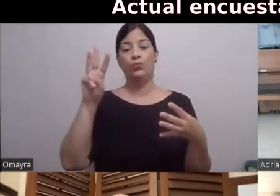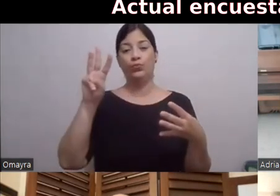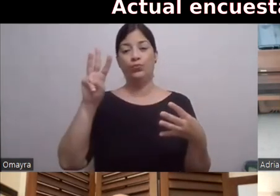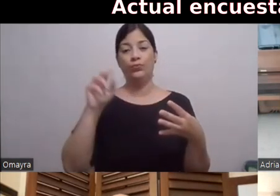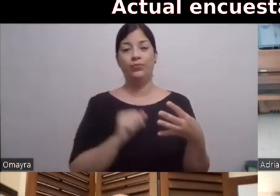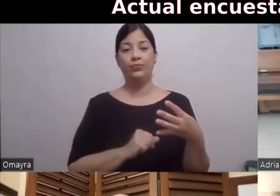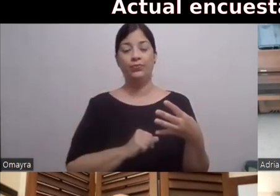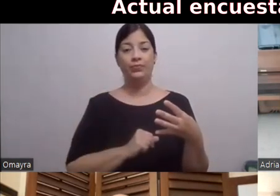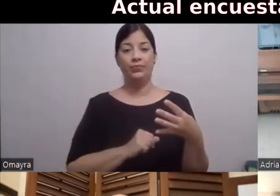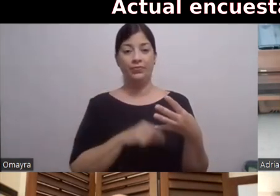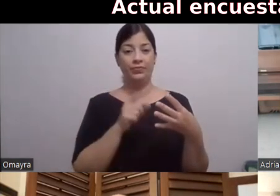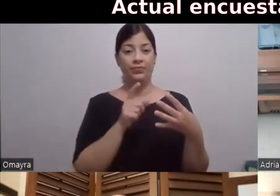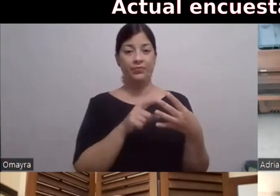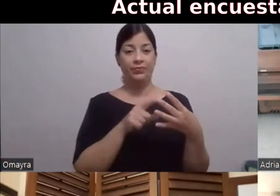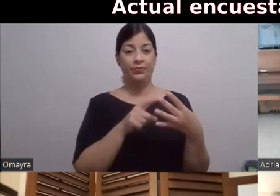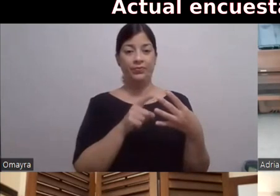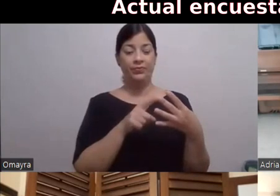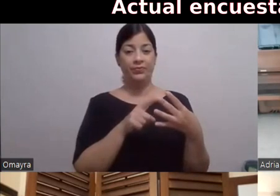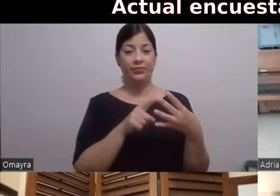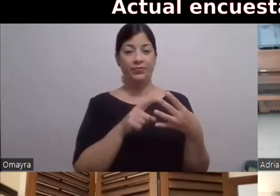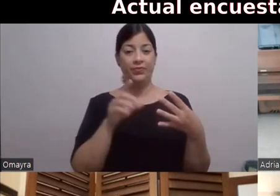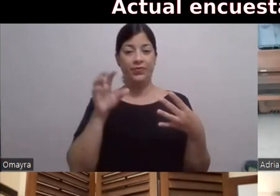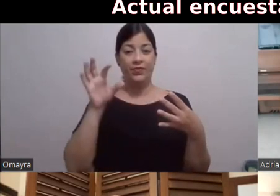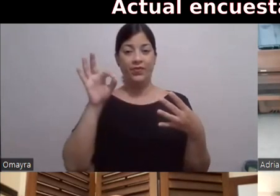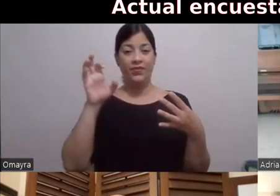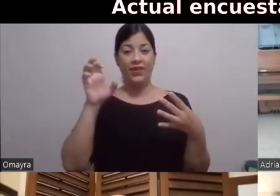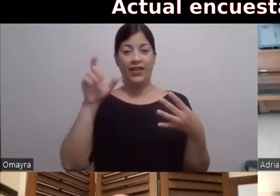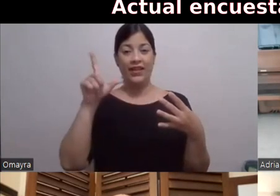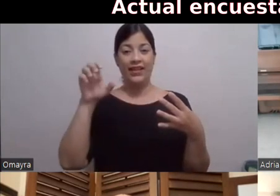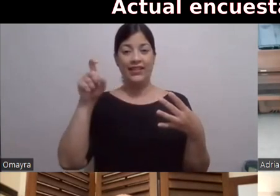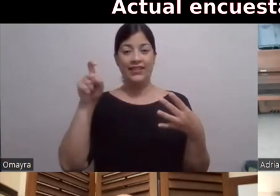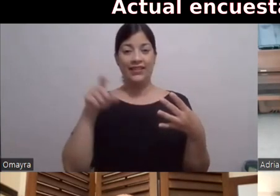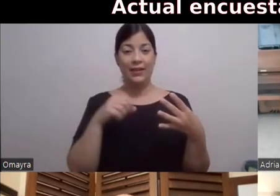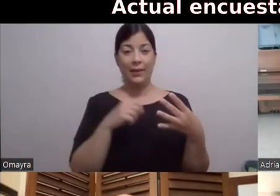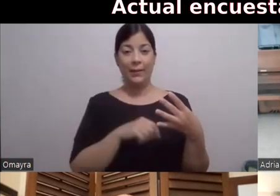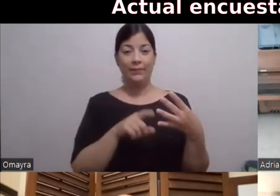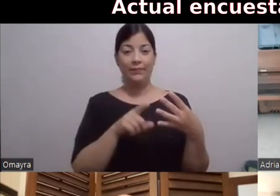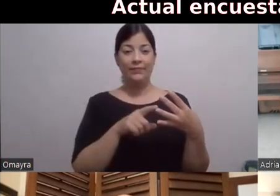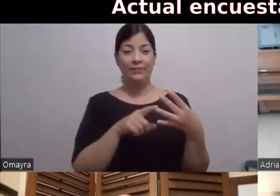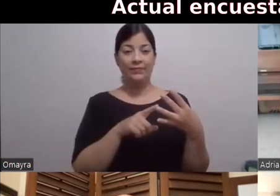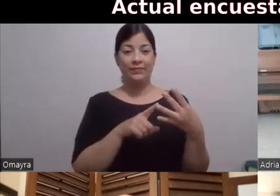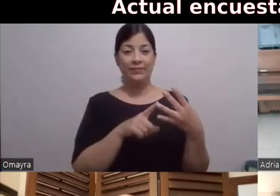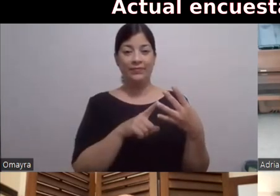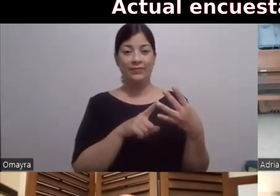La segunda Feliz No feliz Feliz La tercera Bastet